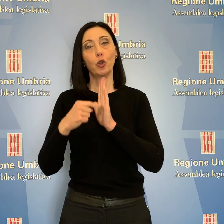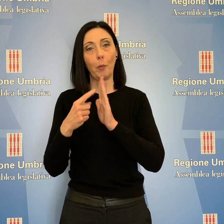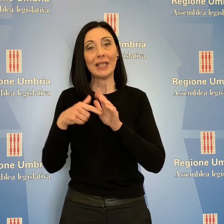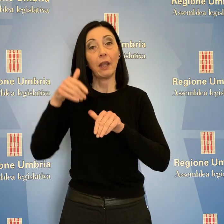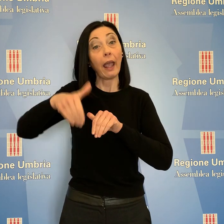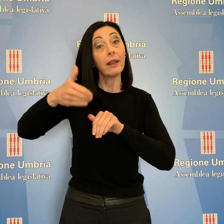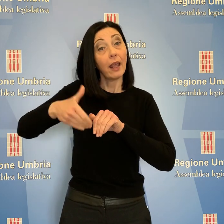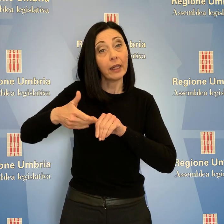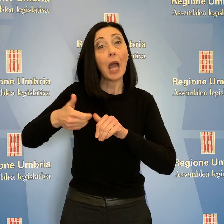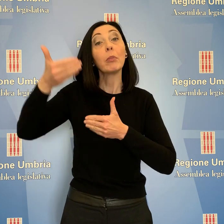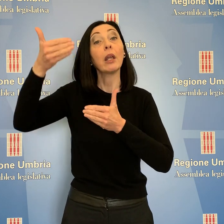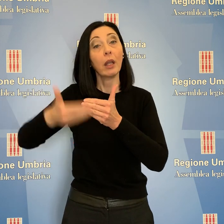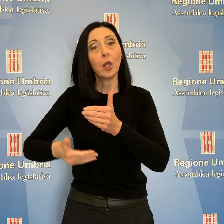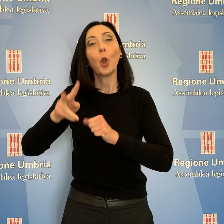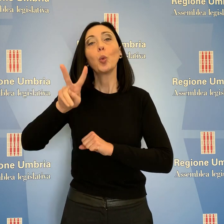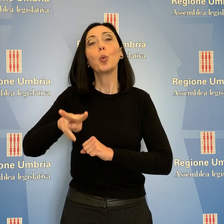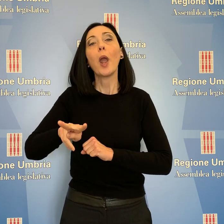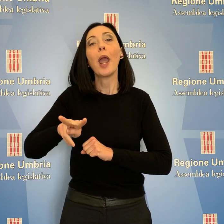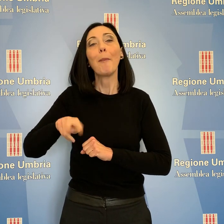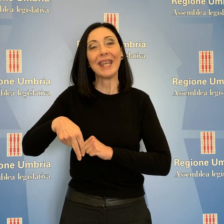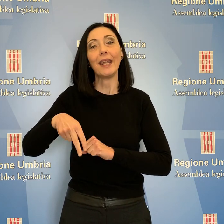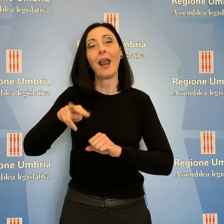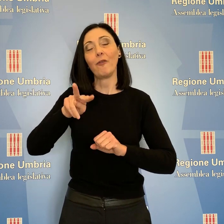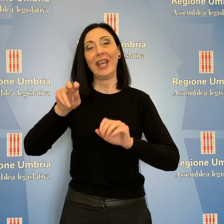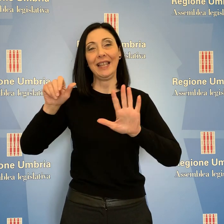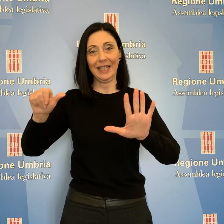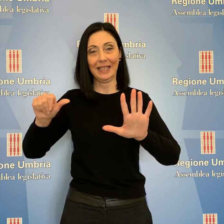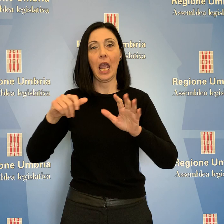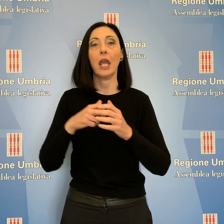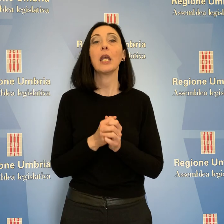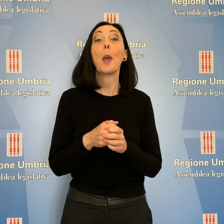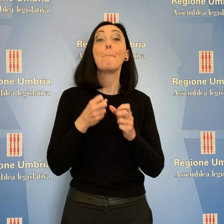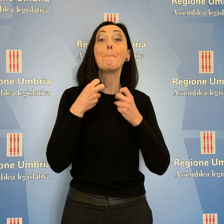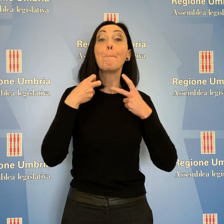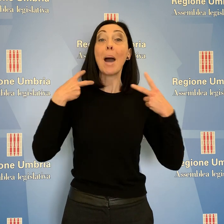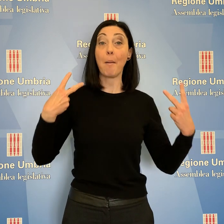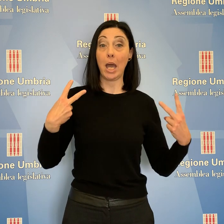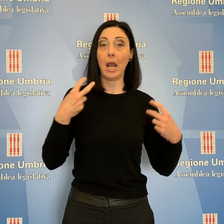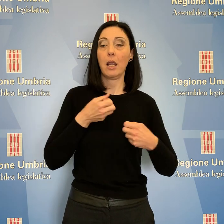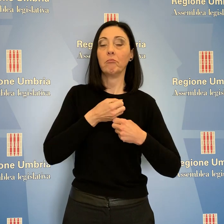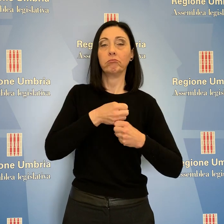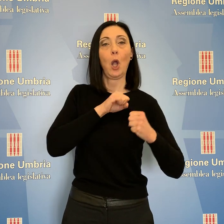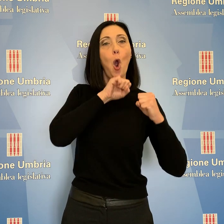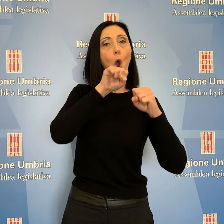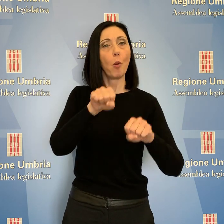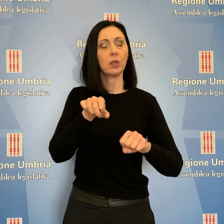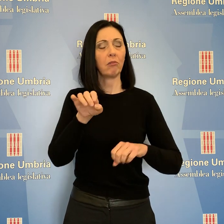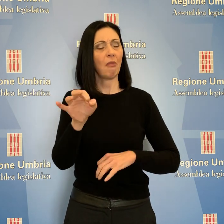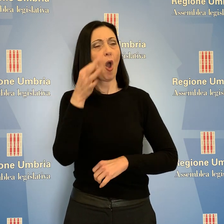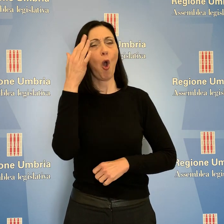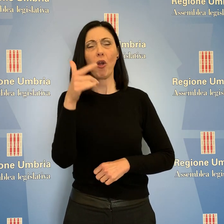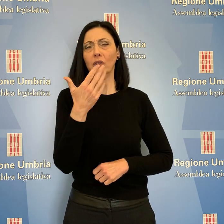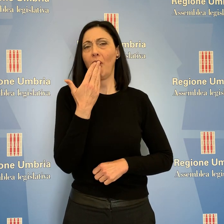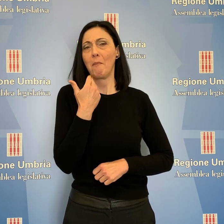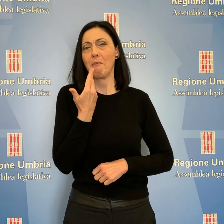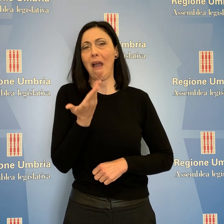2026. Per Fabio Paparelli, portavoce delle opposizioni, si tratta di un'occasione mancata, tra